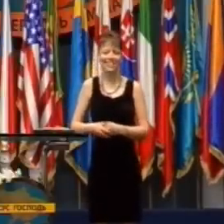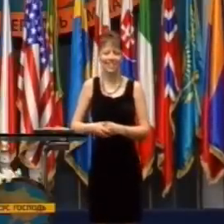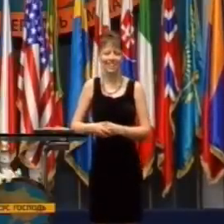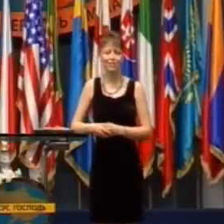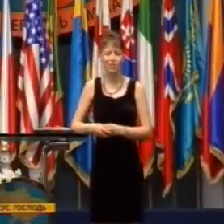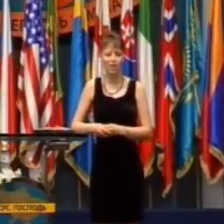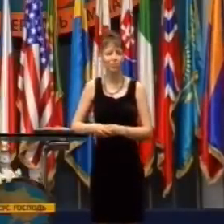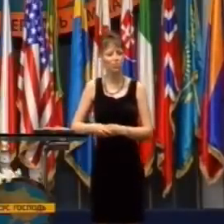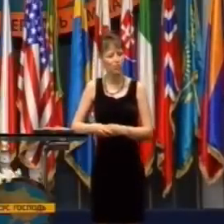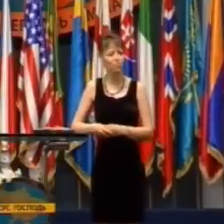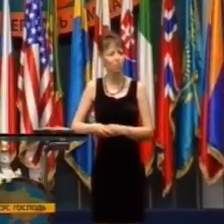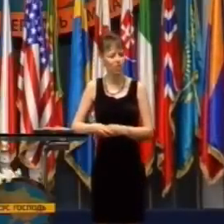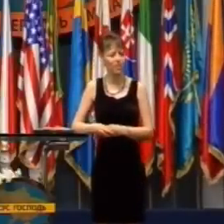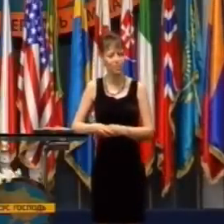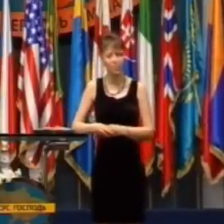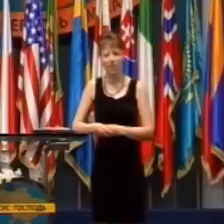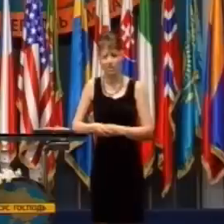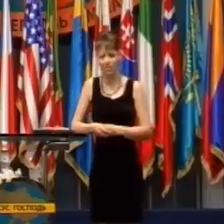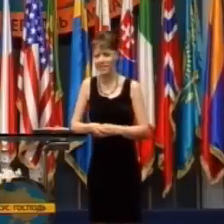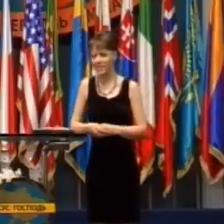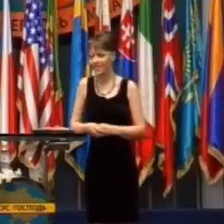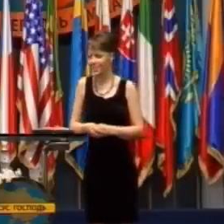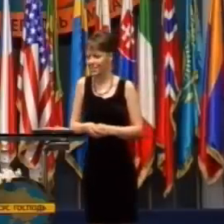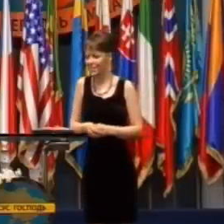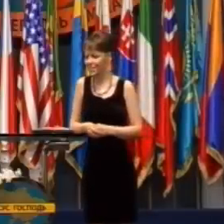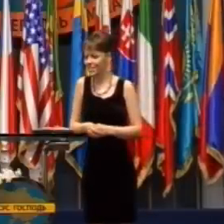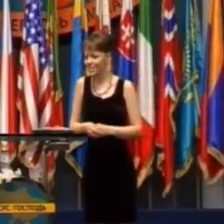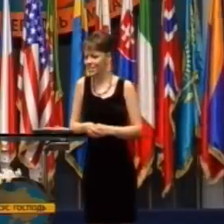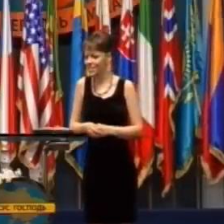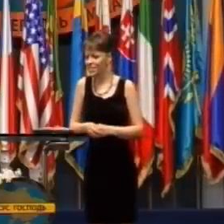Hagin im odpovedal, možno, že máte pravdu.